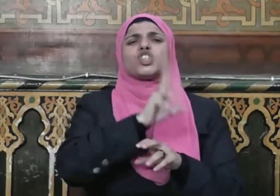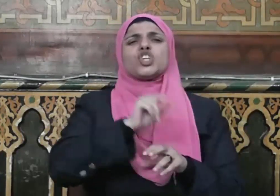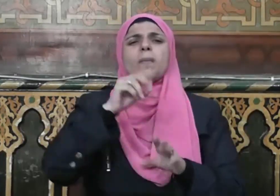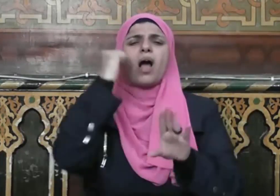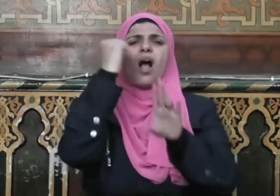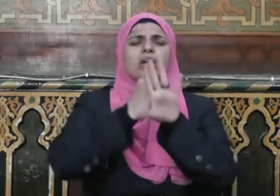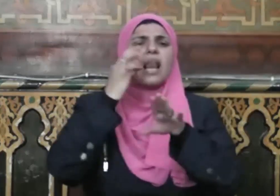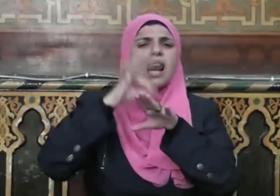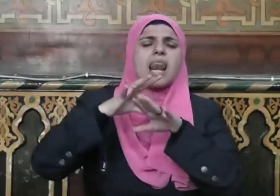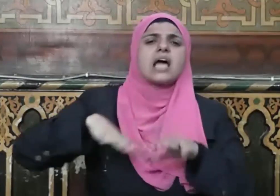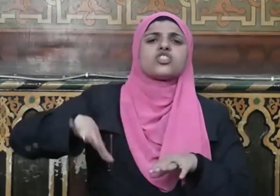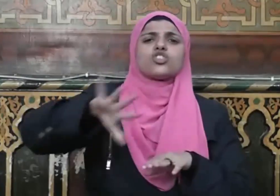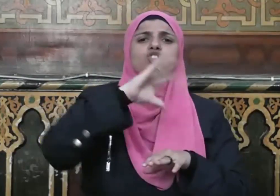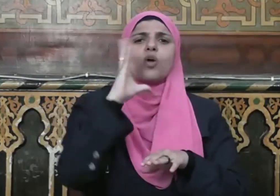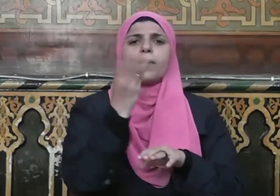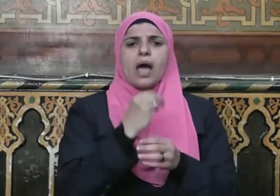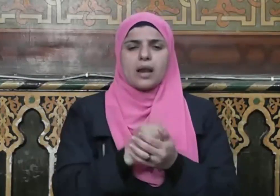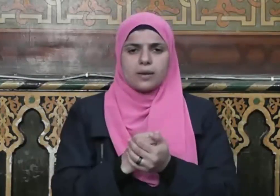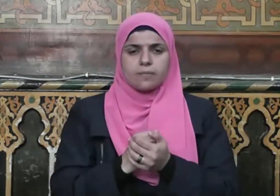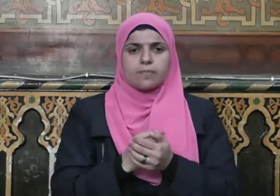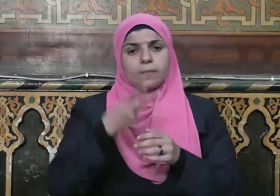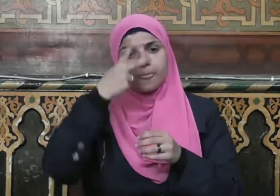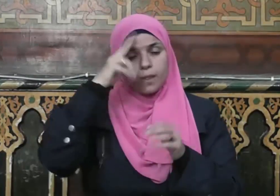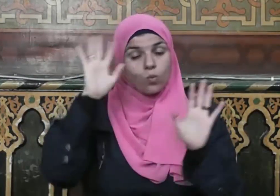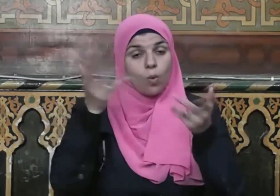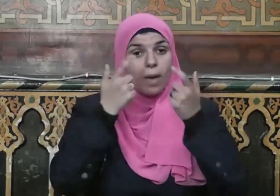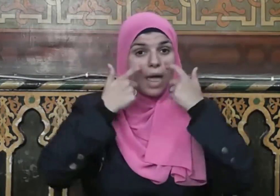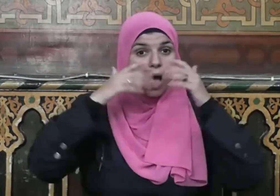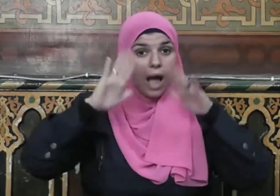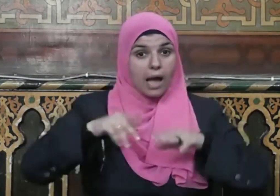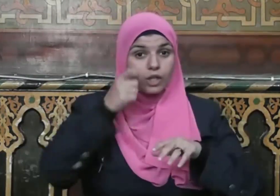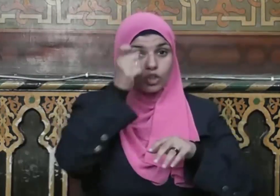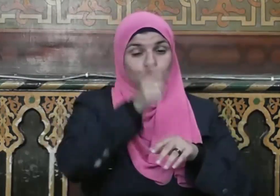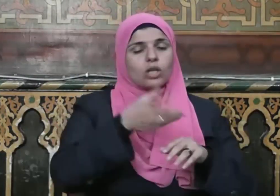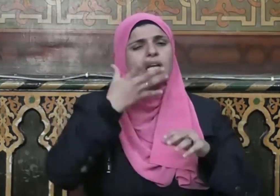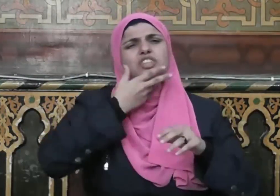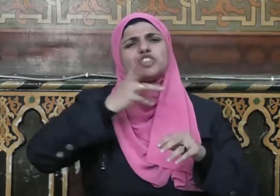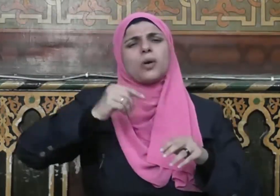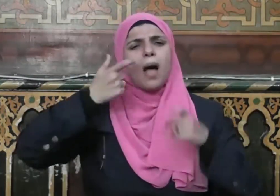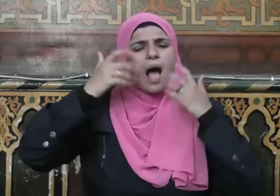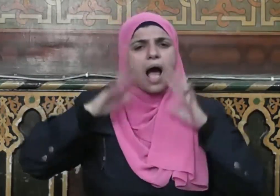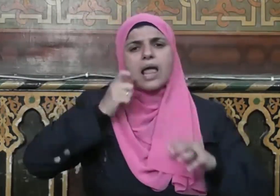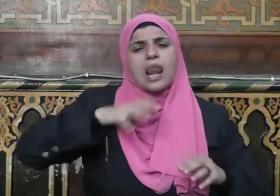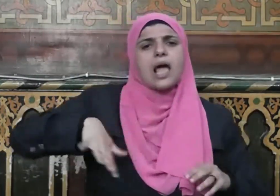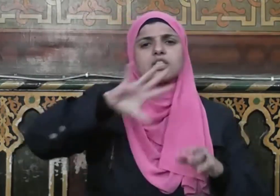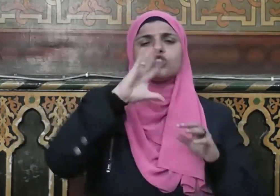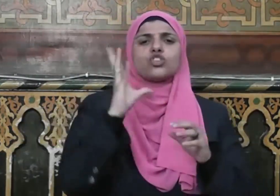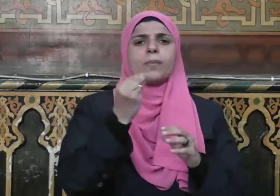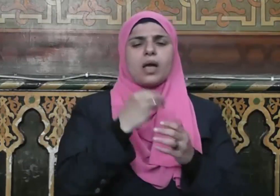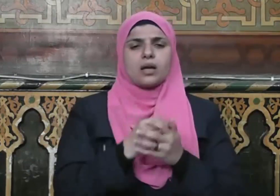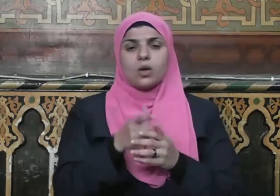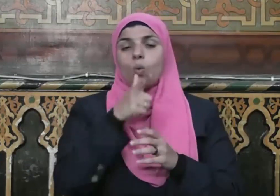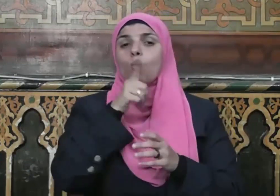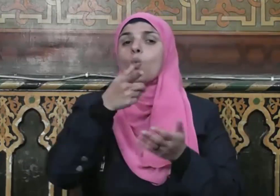فكأنما قتل الناس جميعا ومن أحياها فكأنما أحيا الناس جميعا